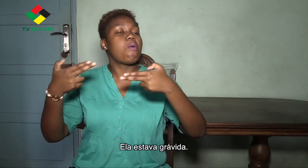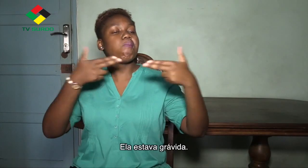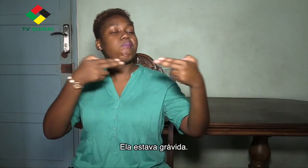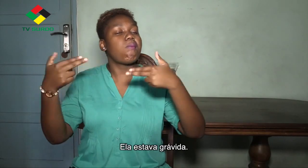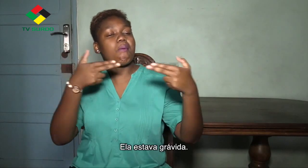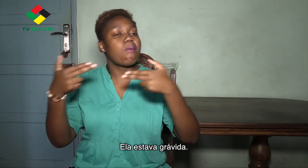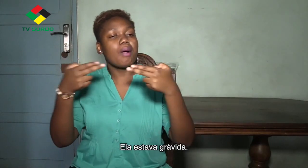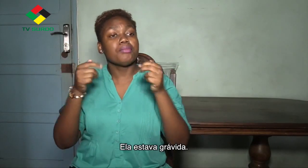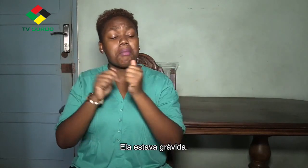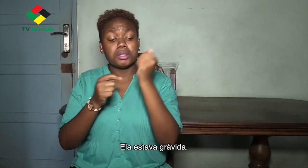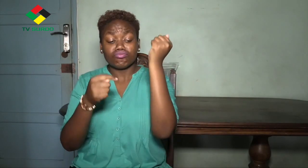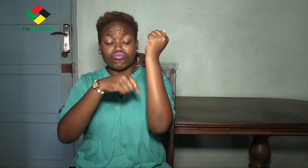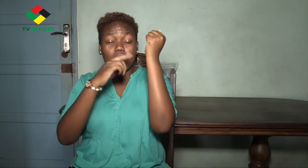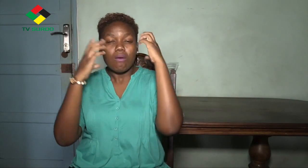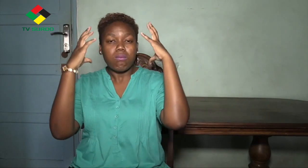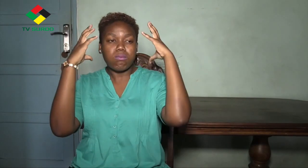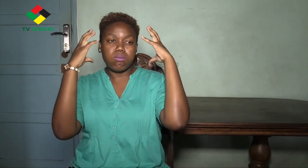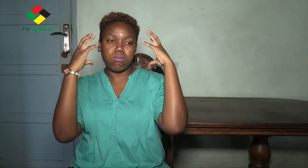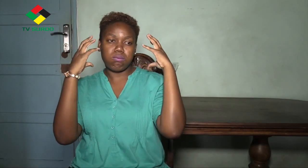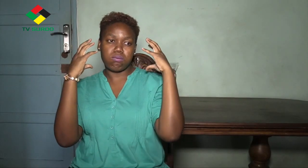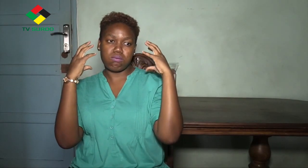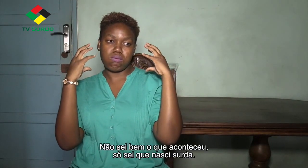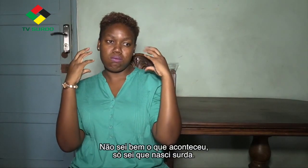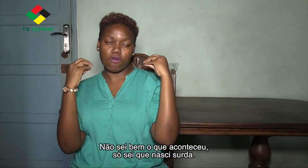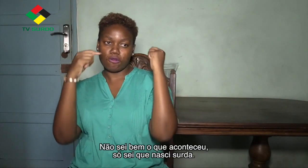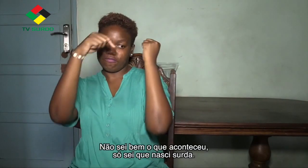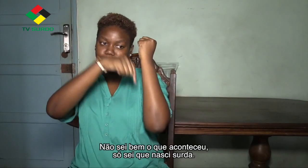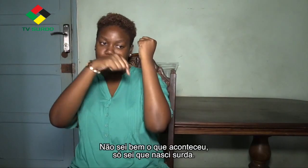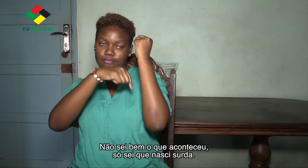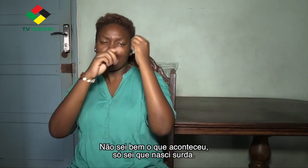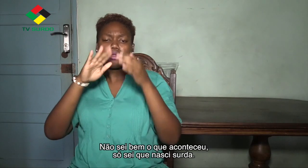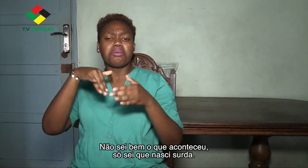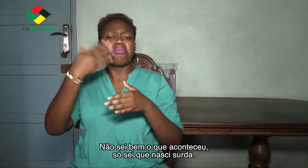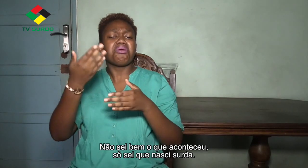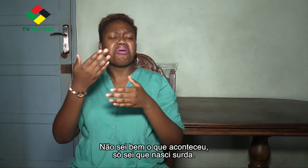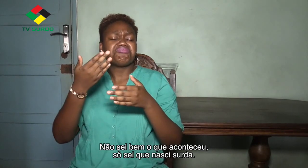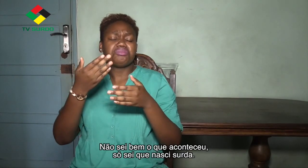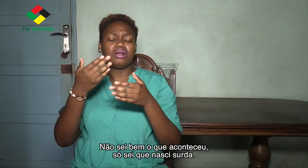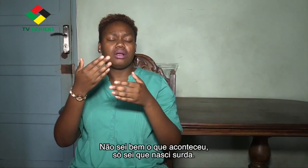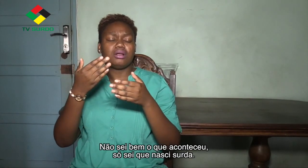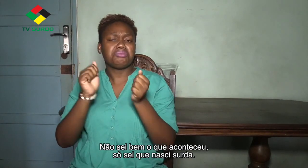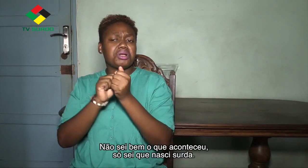Ela estava grávida. Não sei muito bem o que aconteceu. Só sei que nasci surda.